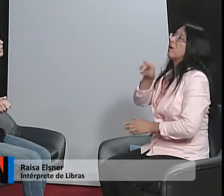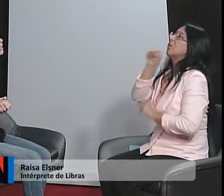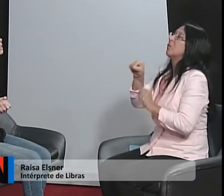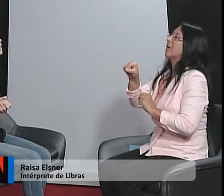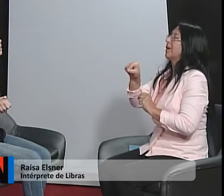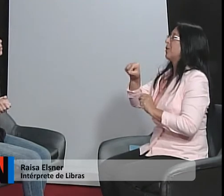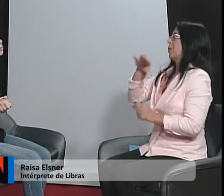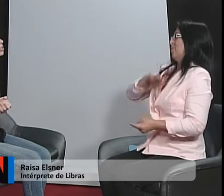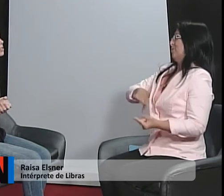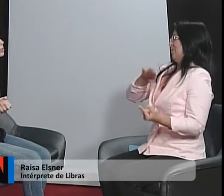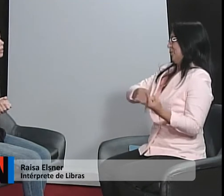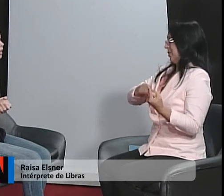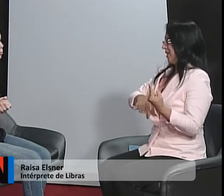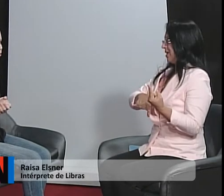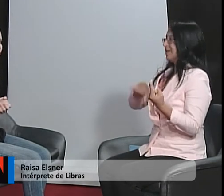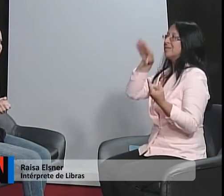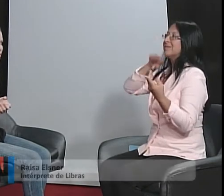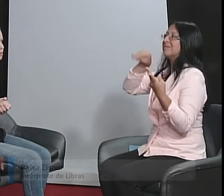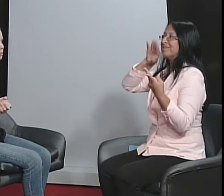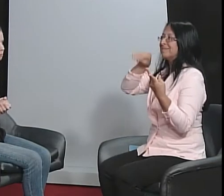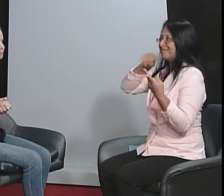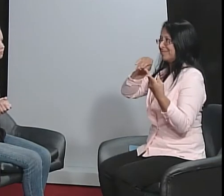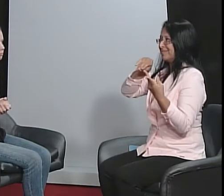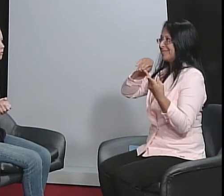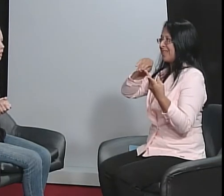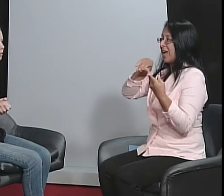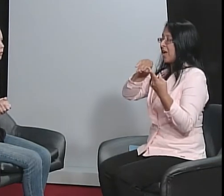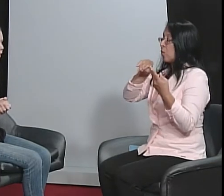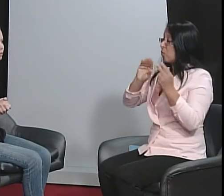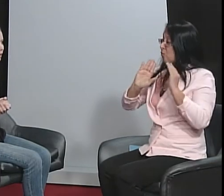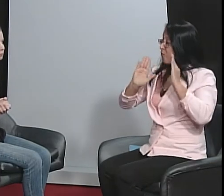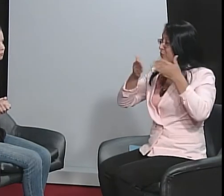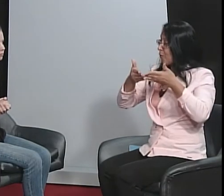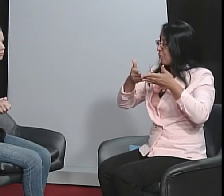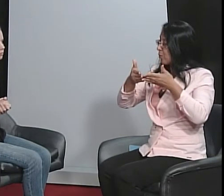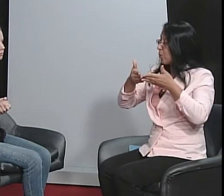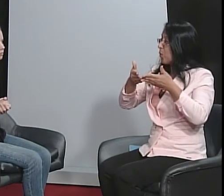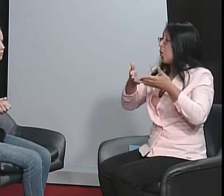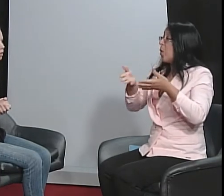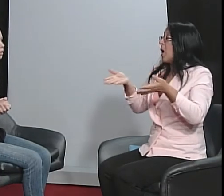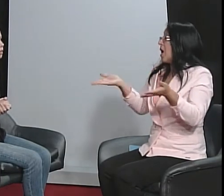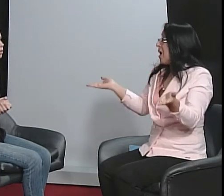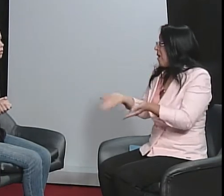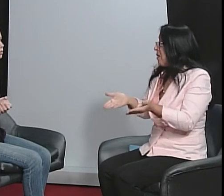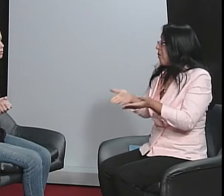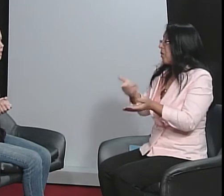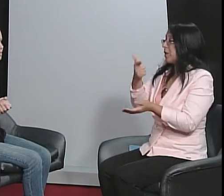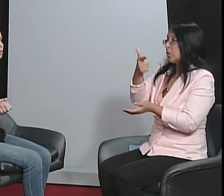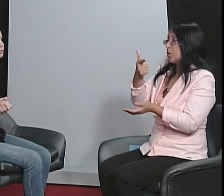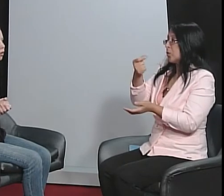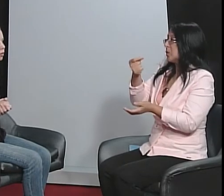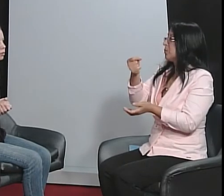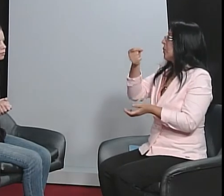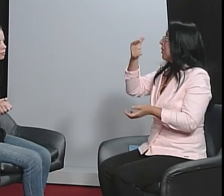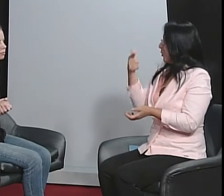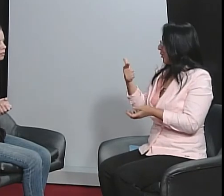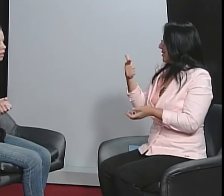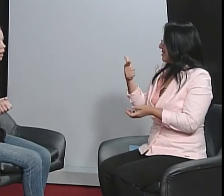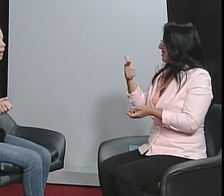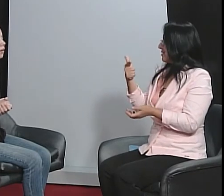utiliza o quê? O português, a língua oral, né? Esse era o foco. Agora,